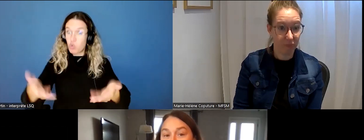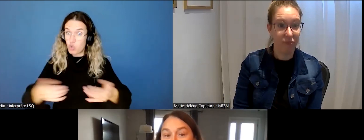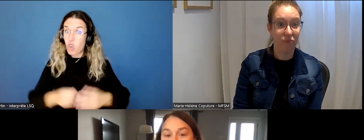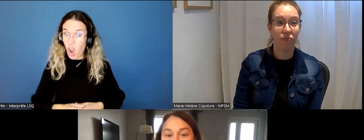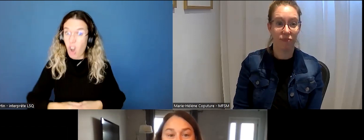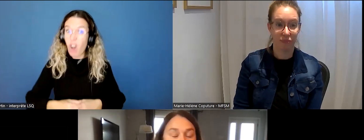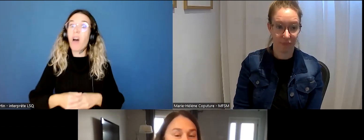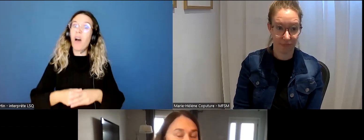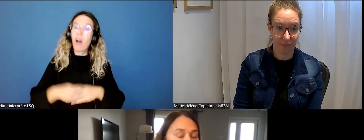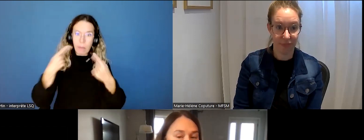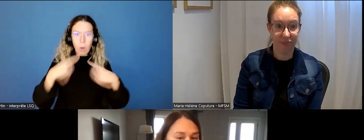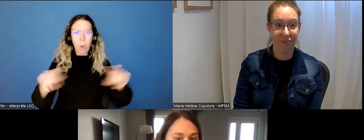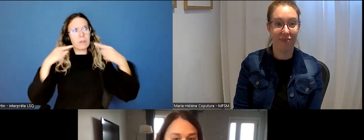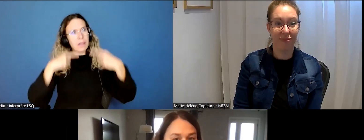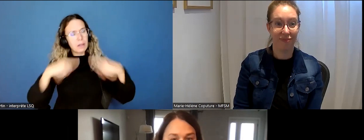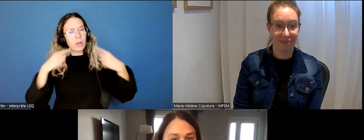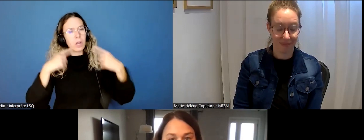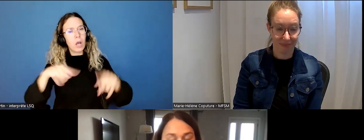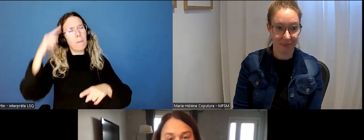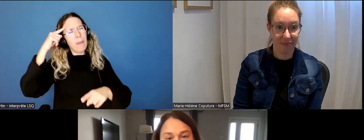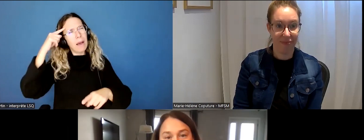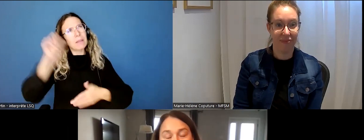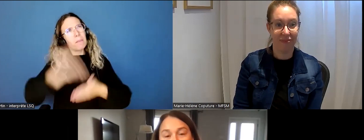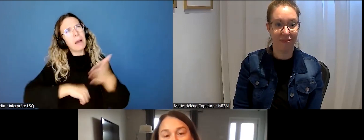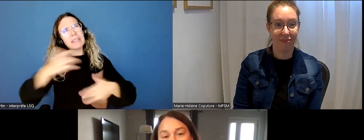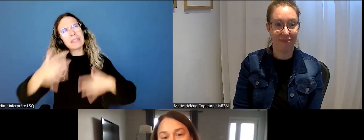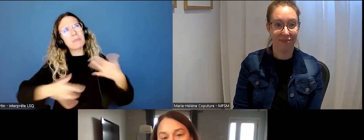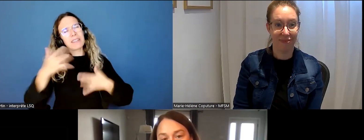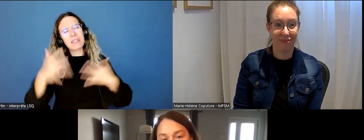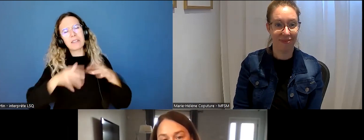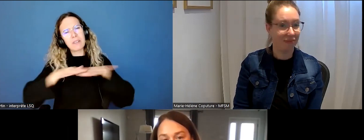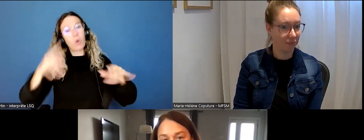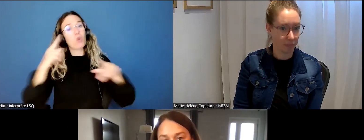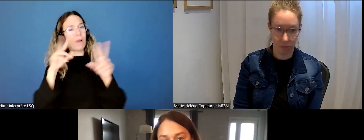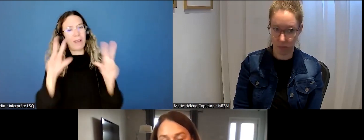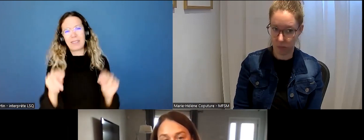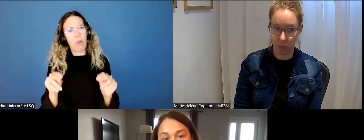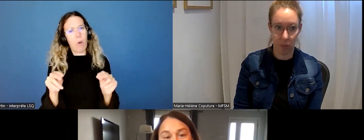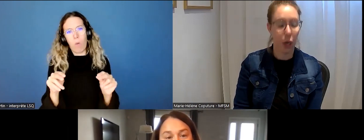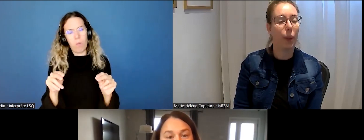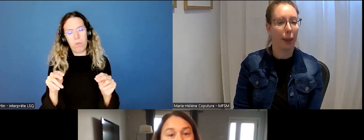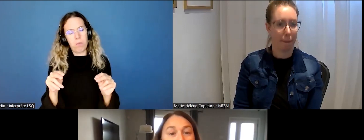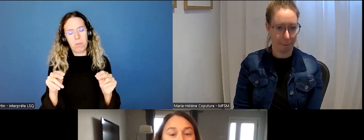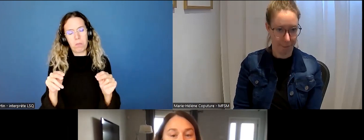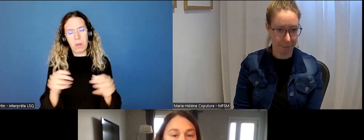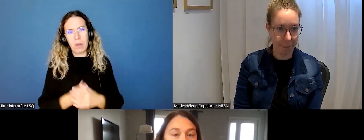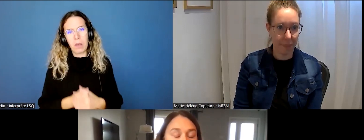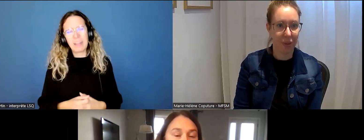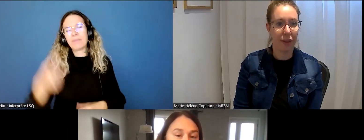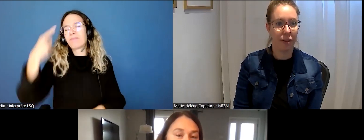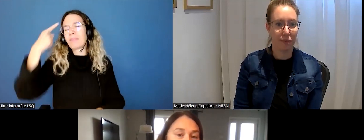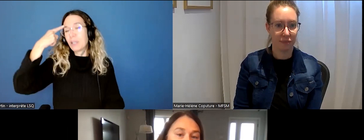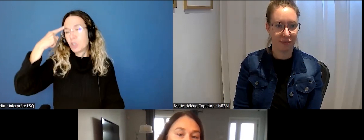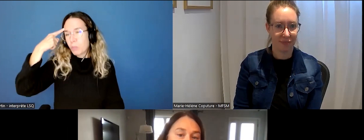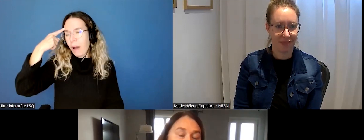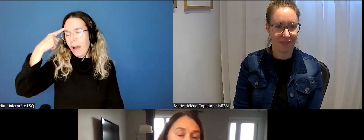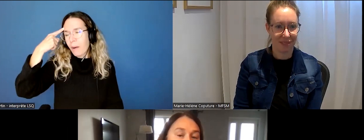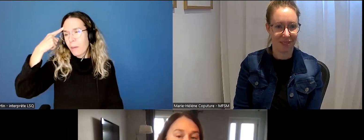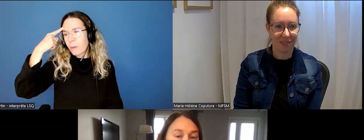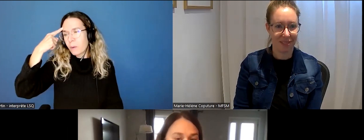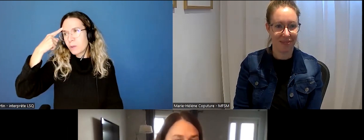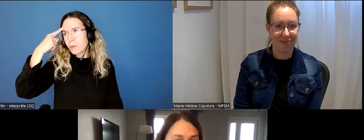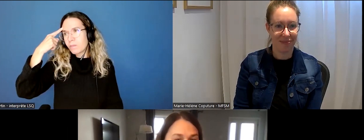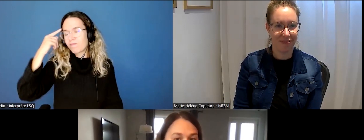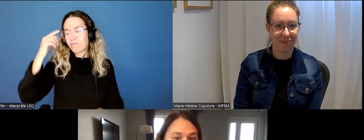Donc, je pense pas que c'est une question de manque de sensibilisation, là, pourquoi il y en a eu plus dans les dernières années. Je pense que c'est...